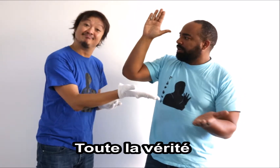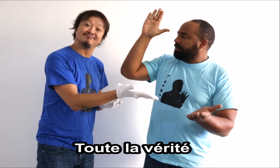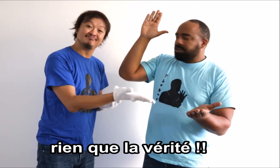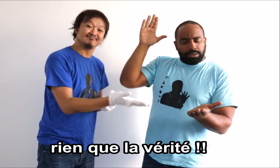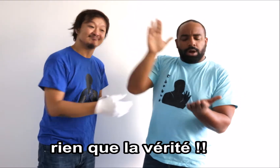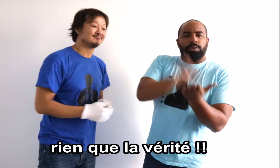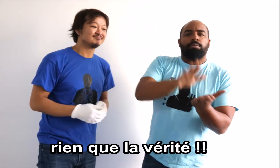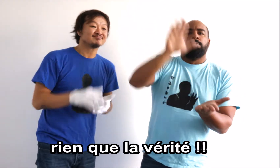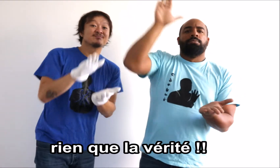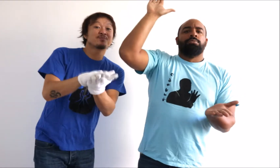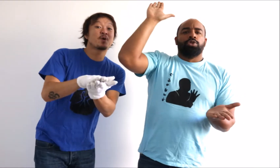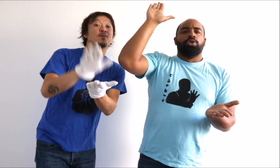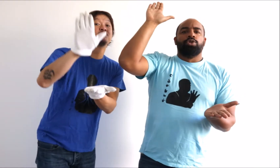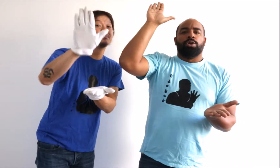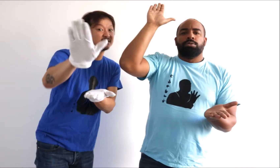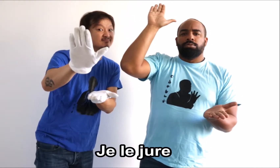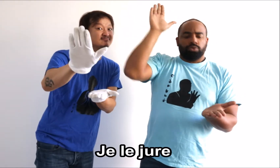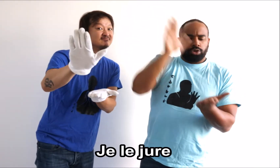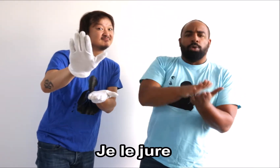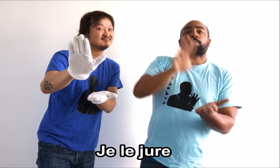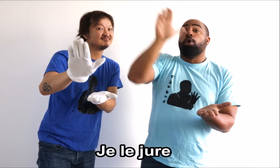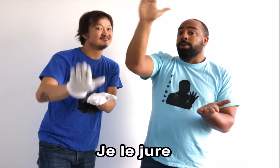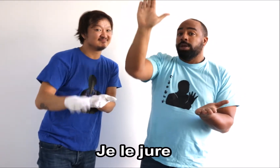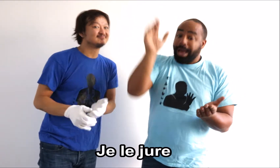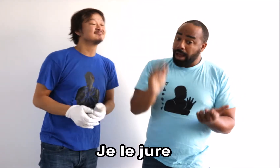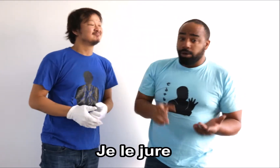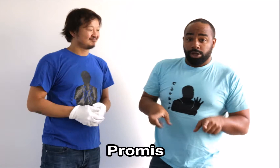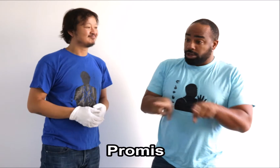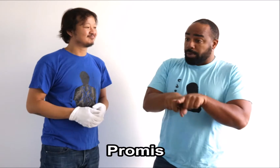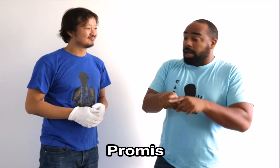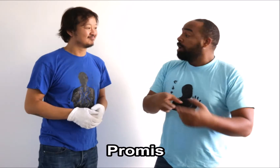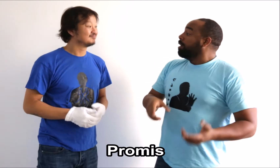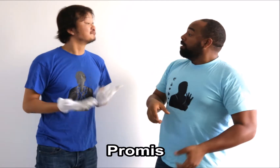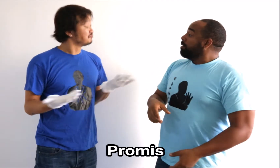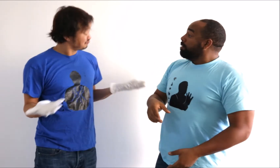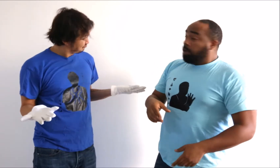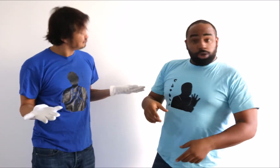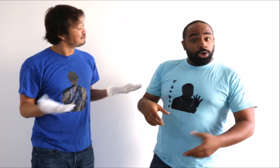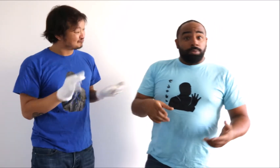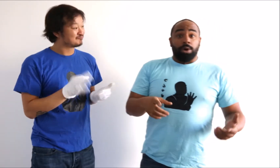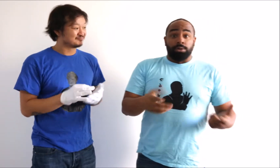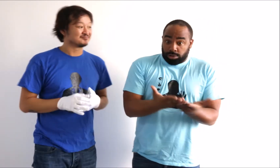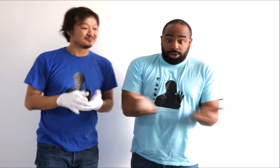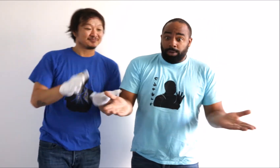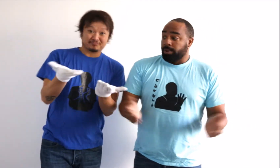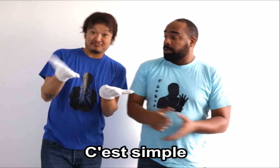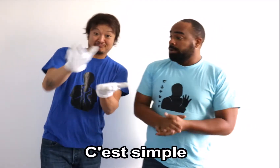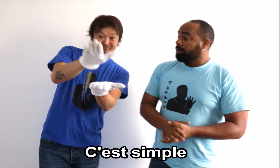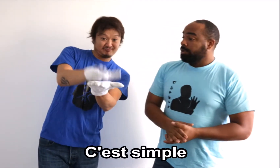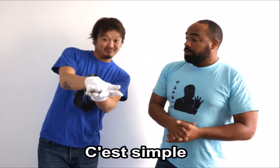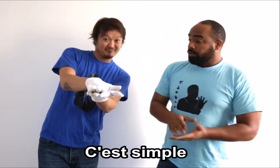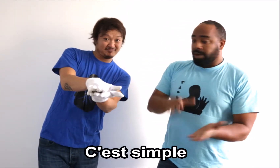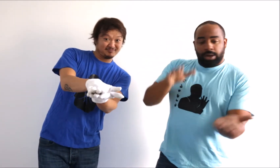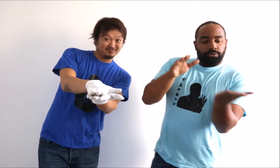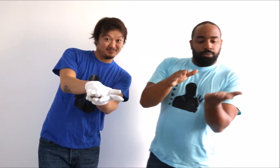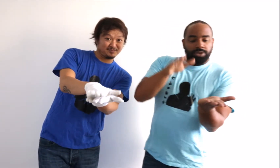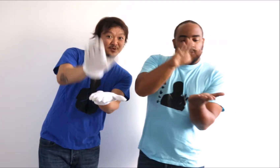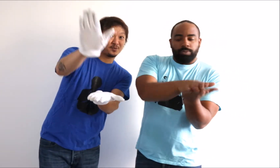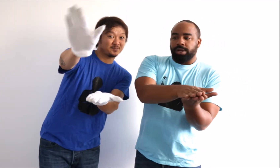D'accord ! Je le jure ! Donc, promis ! Ah ! Ok !'est pareil ! Ok ! Bah, c'est simple ! Donc voilà ! Vous posez votre main